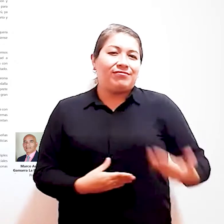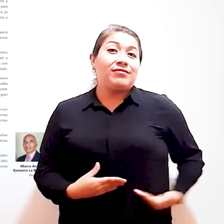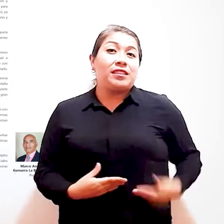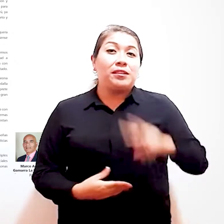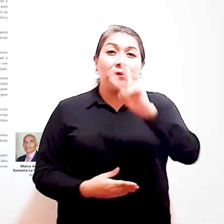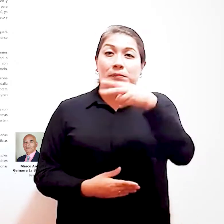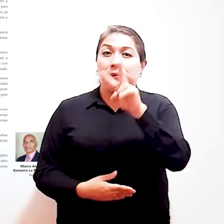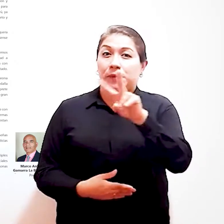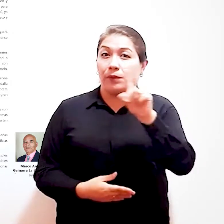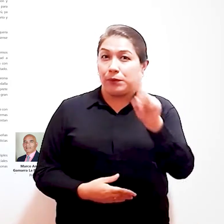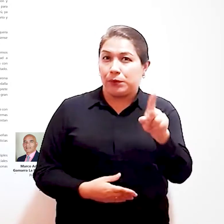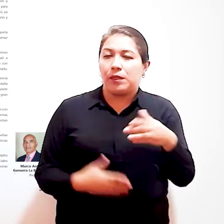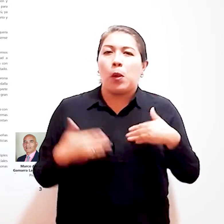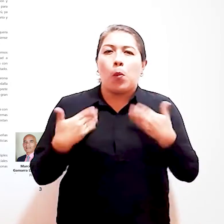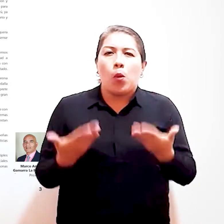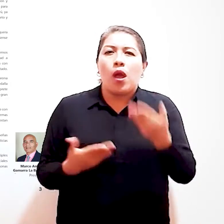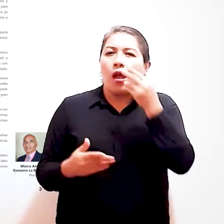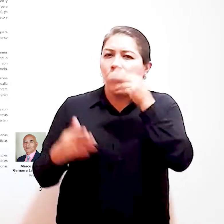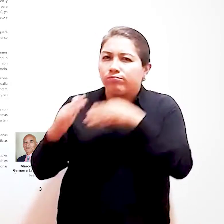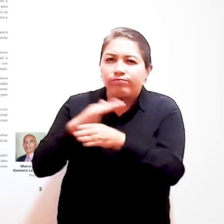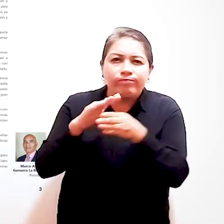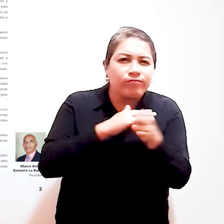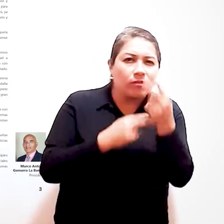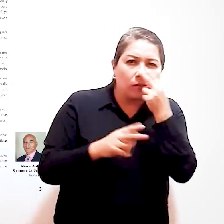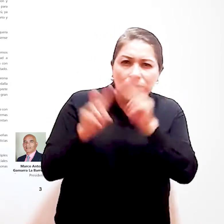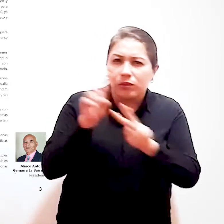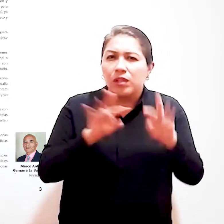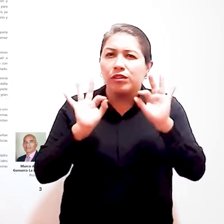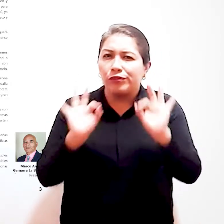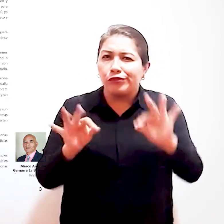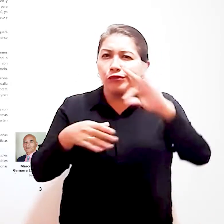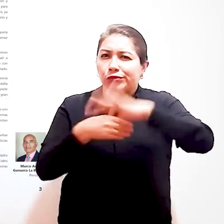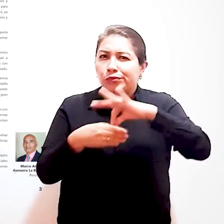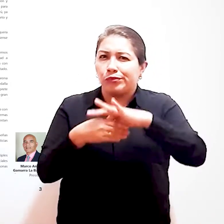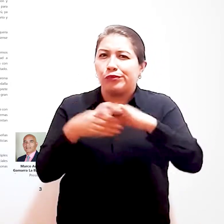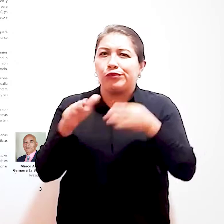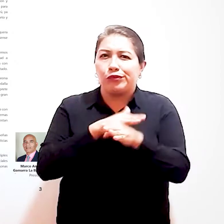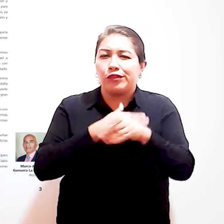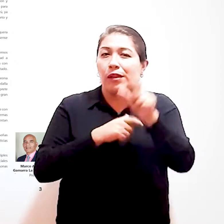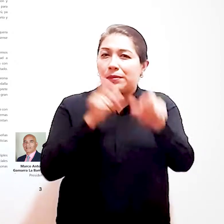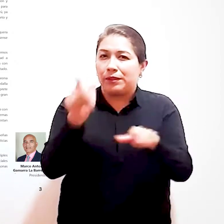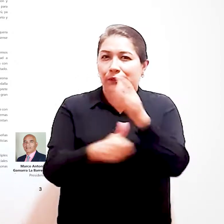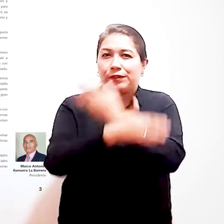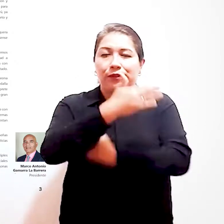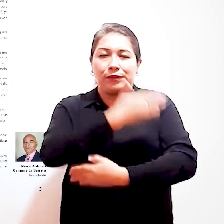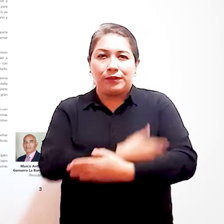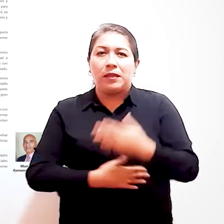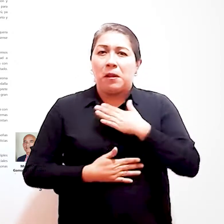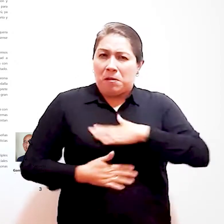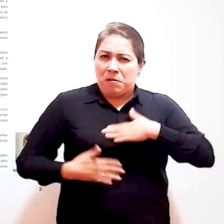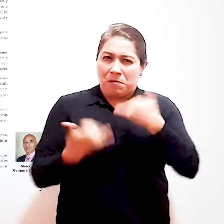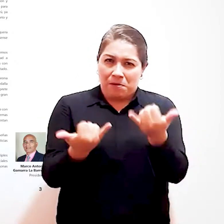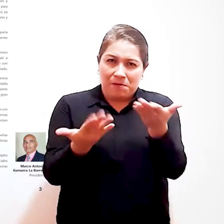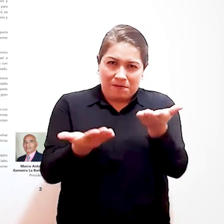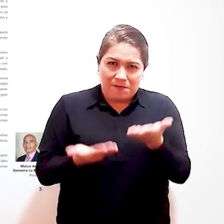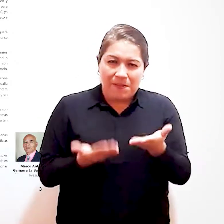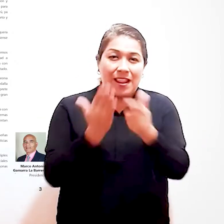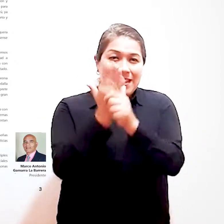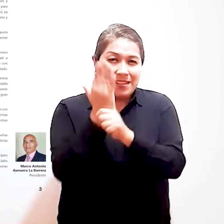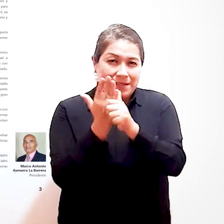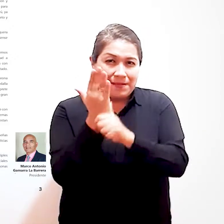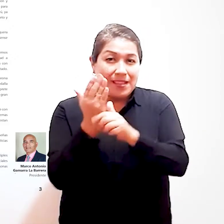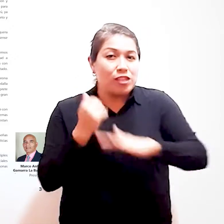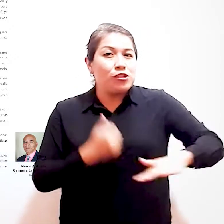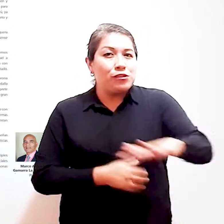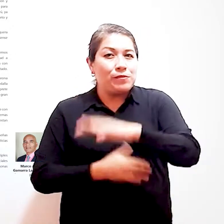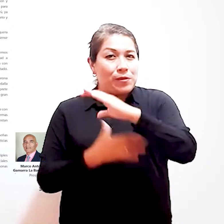presidenciales 2021 para verificar el acceso del derecho al voto de las personas con discapacidad. Disfruten la